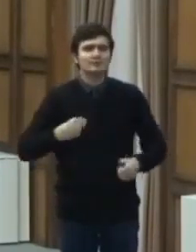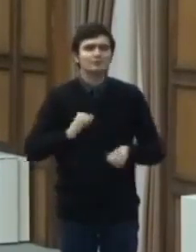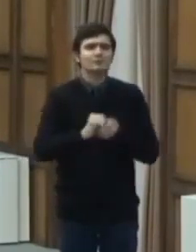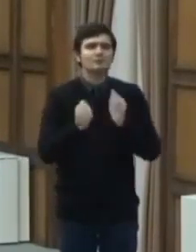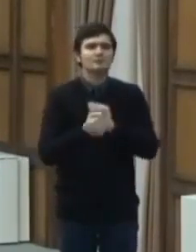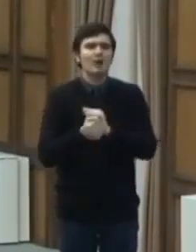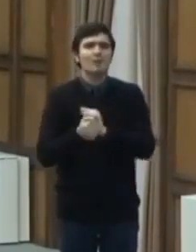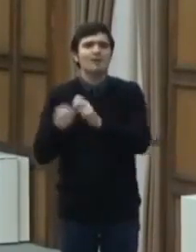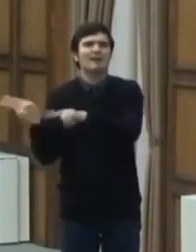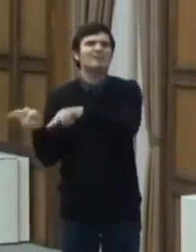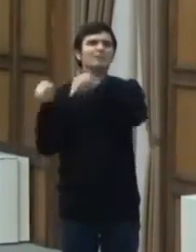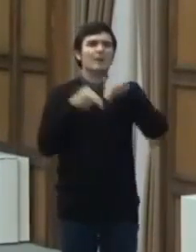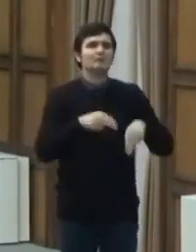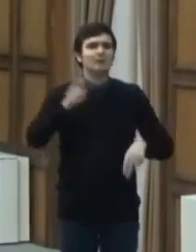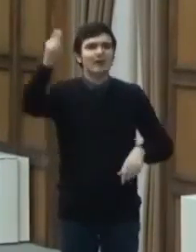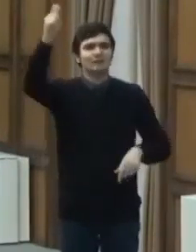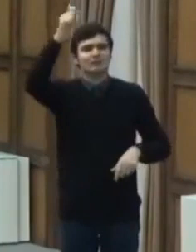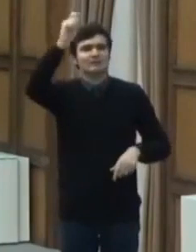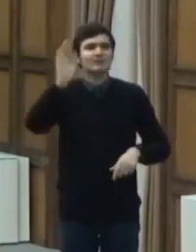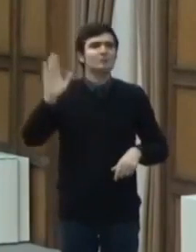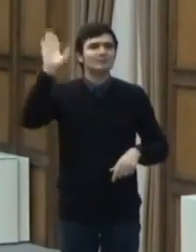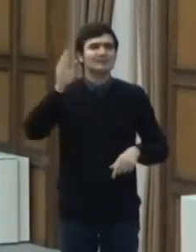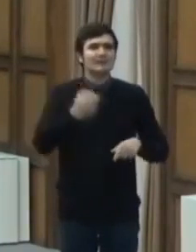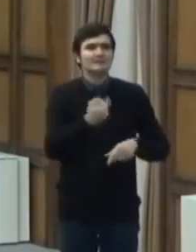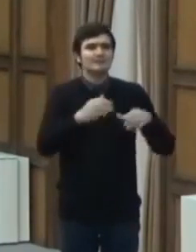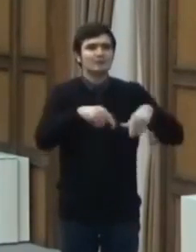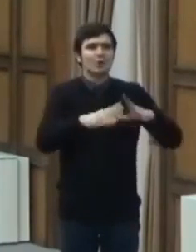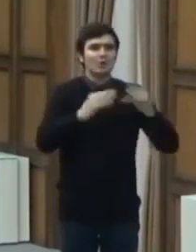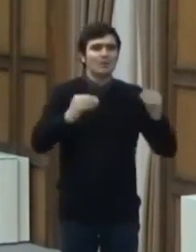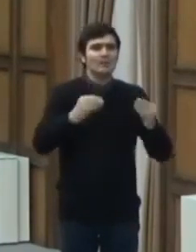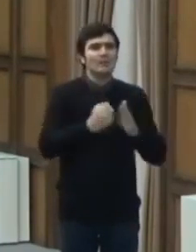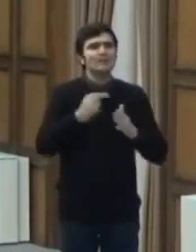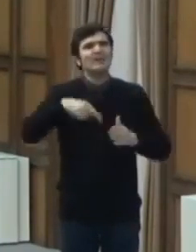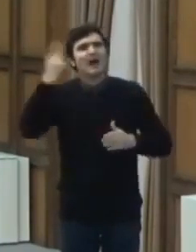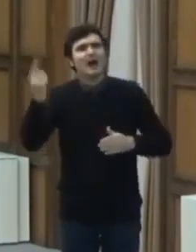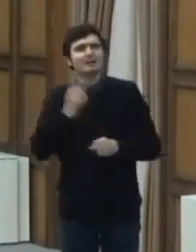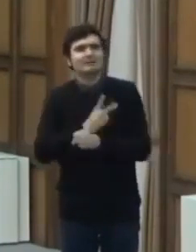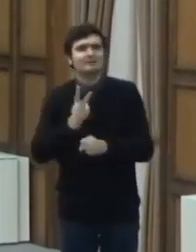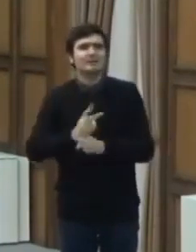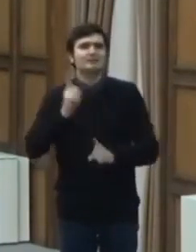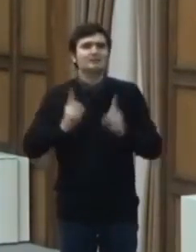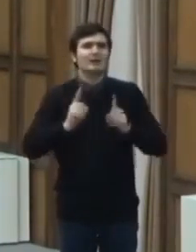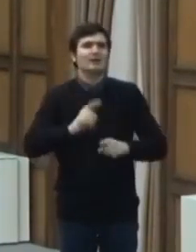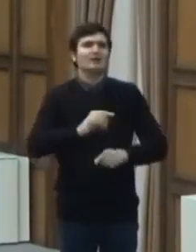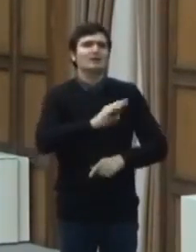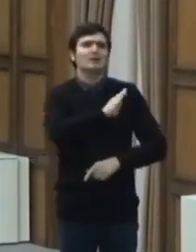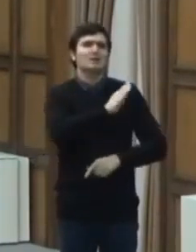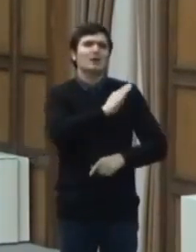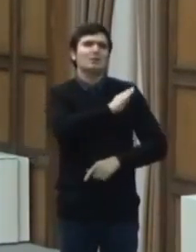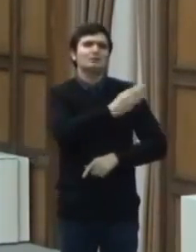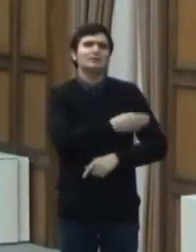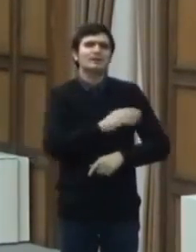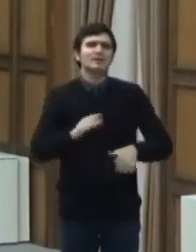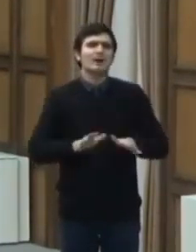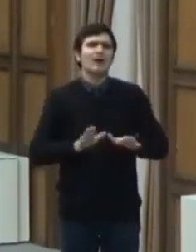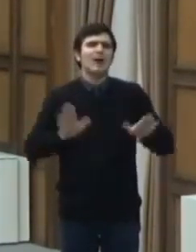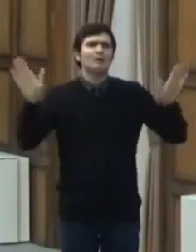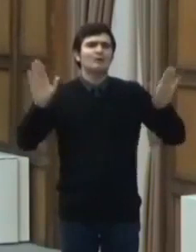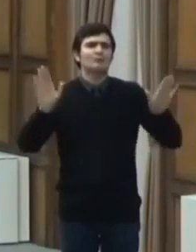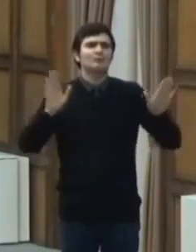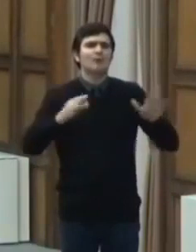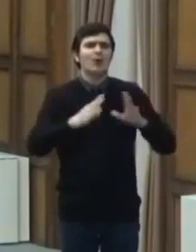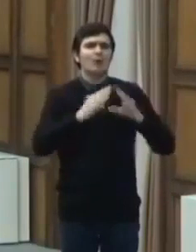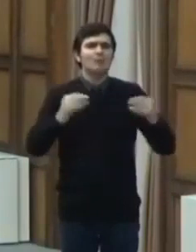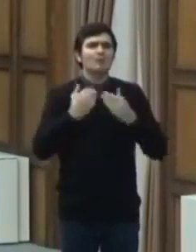unor cetățeni străini din România către alte state cu avizul autorității aeronautice cebile române și al autorității competente din